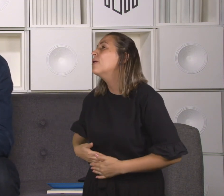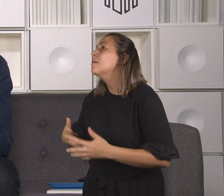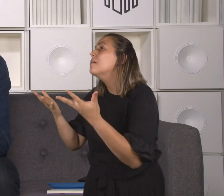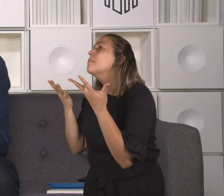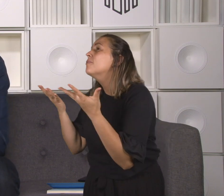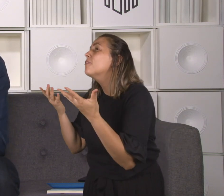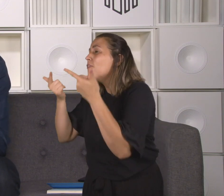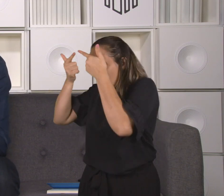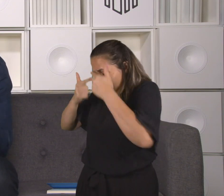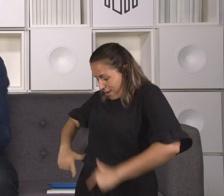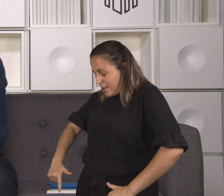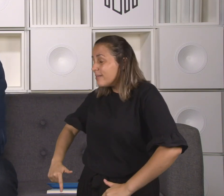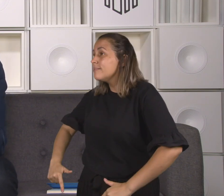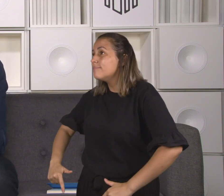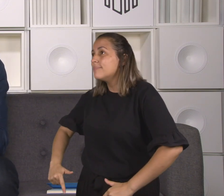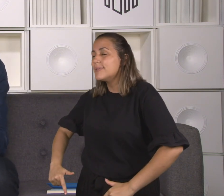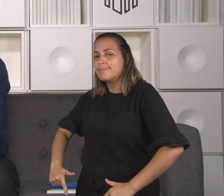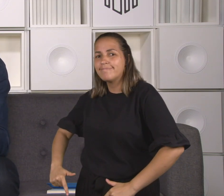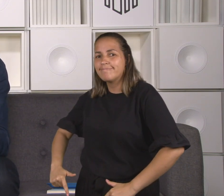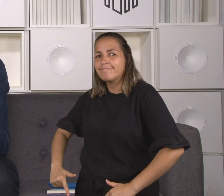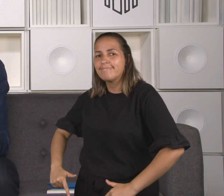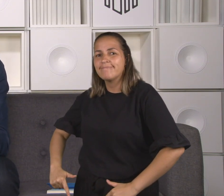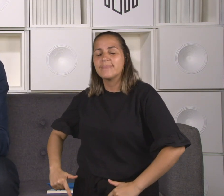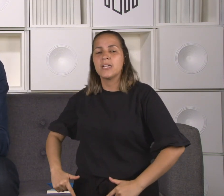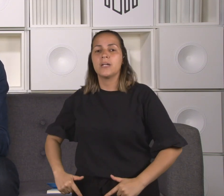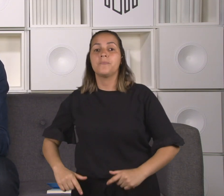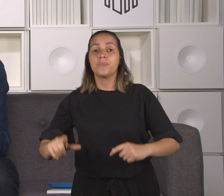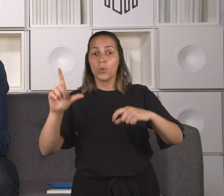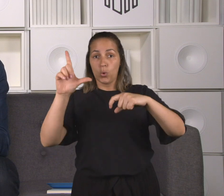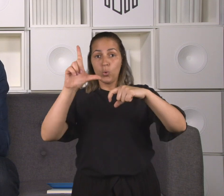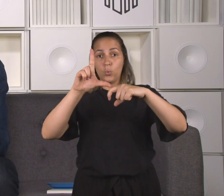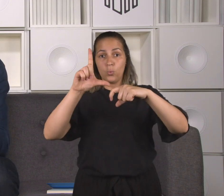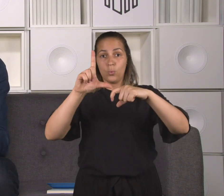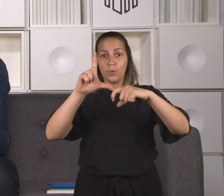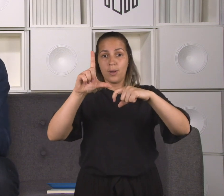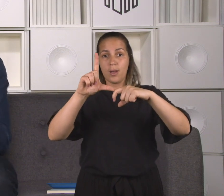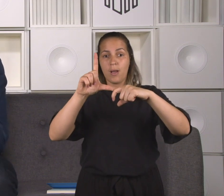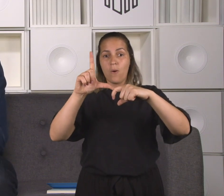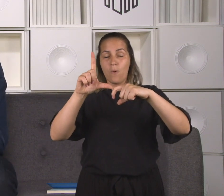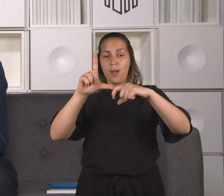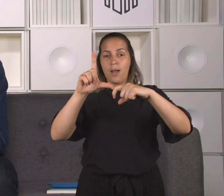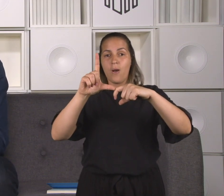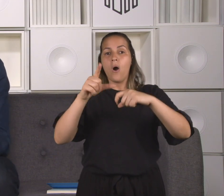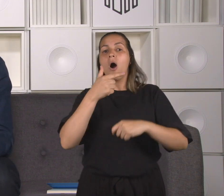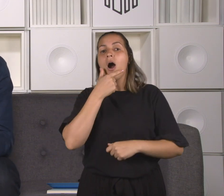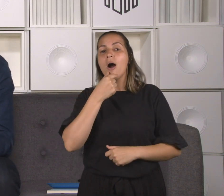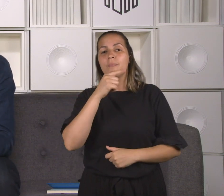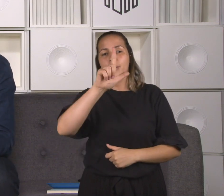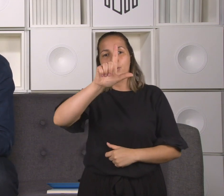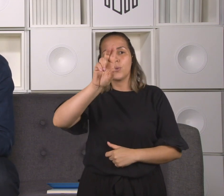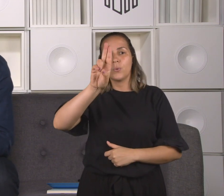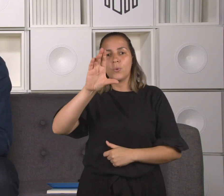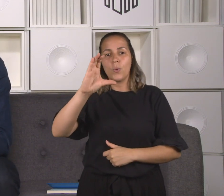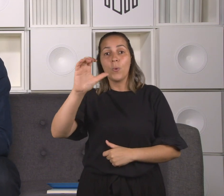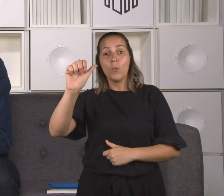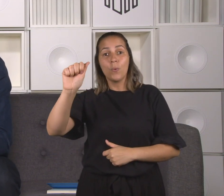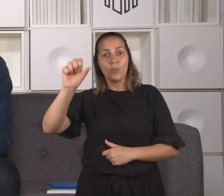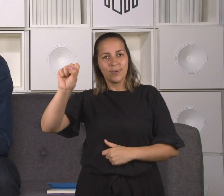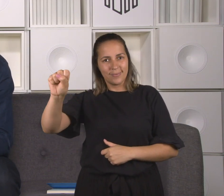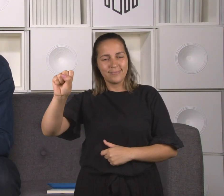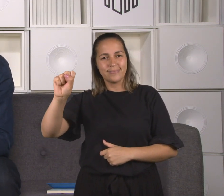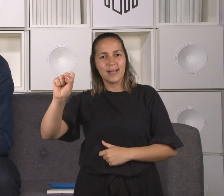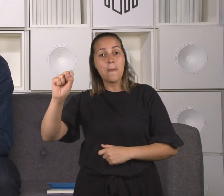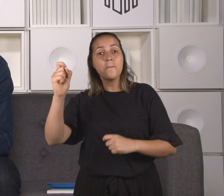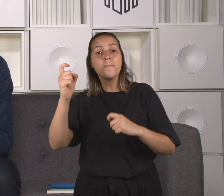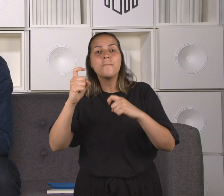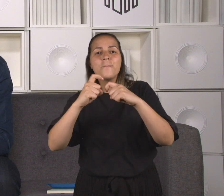O Lucas, que era médico, o evangelista Lucas, que é um dos